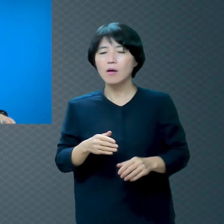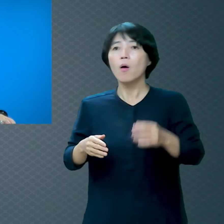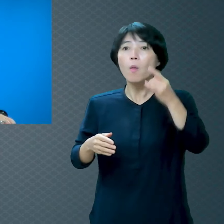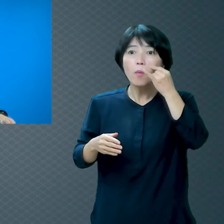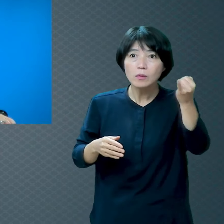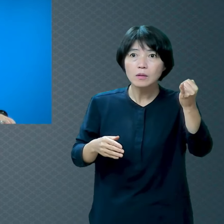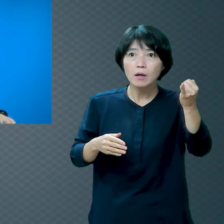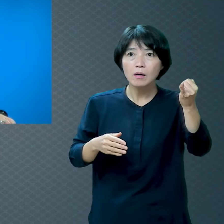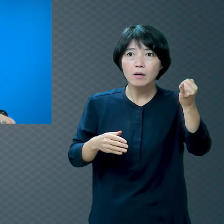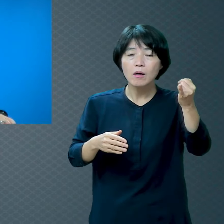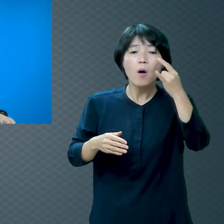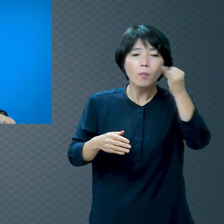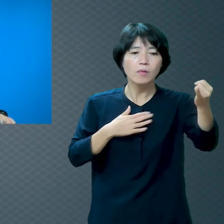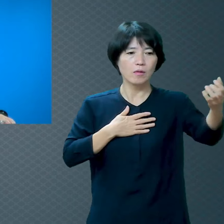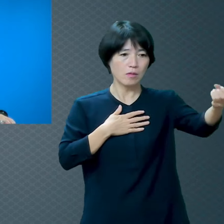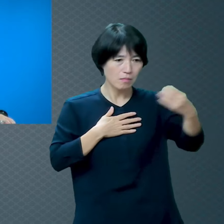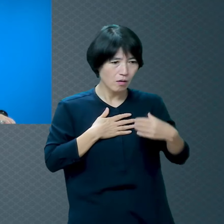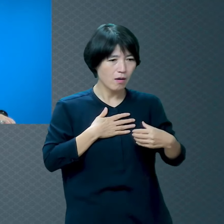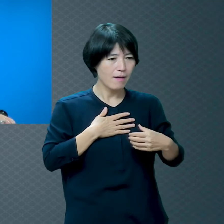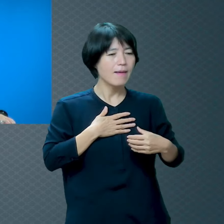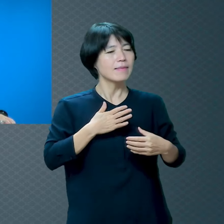이건 이론이 아니에요